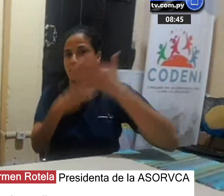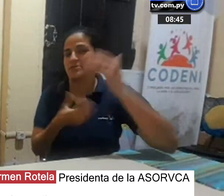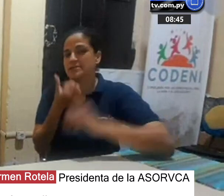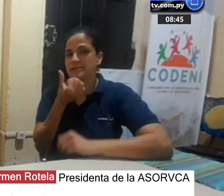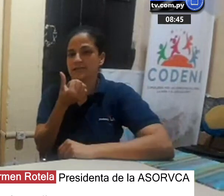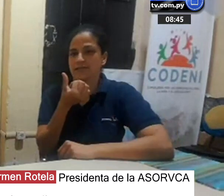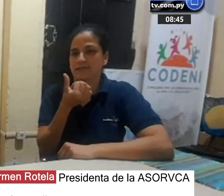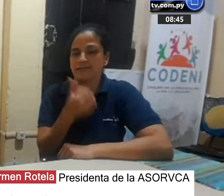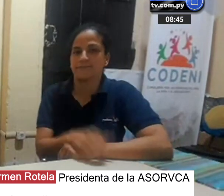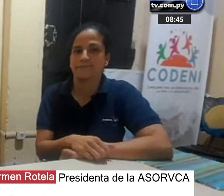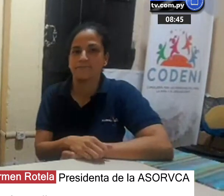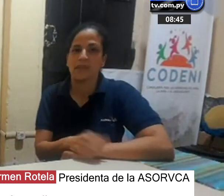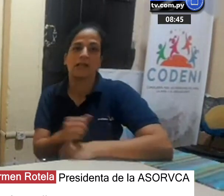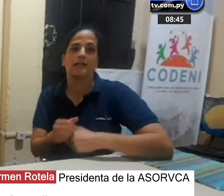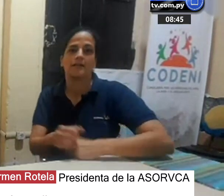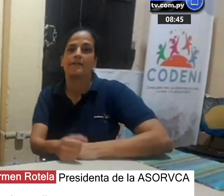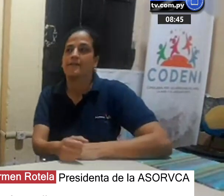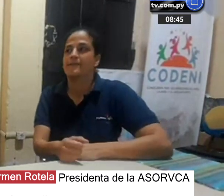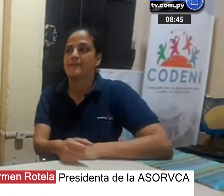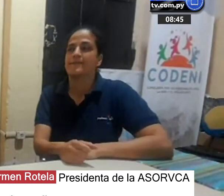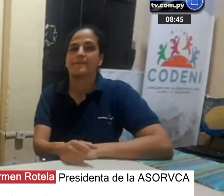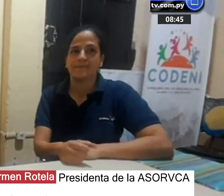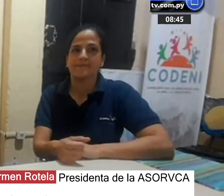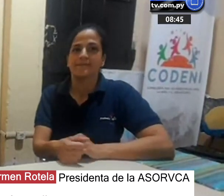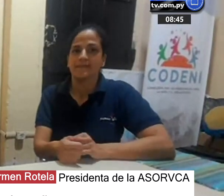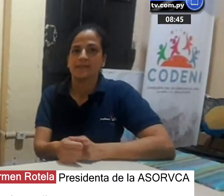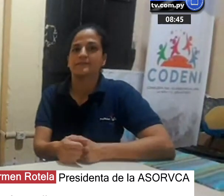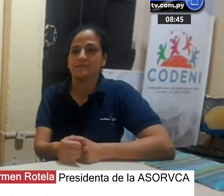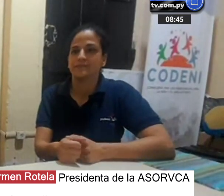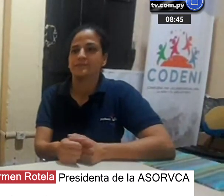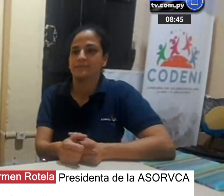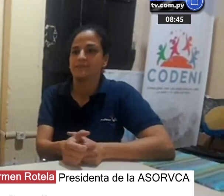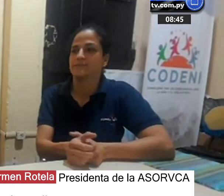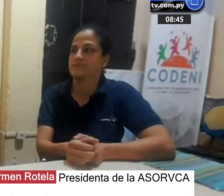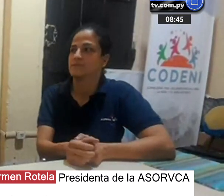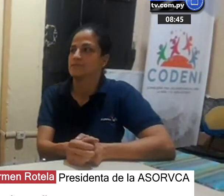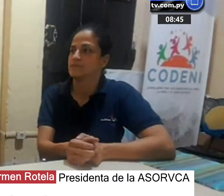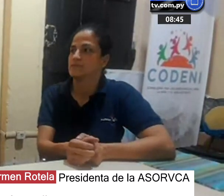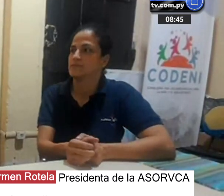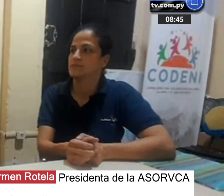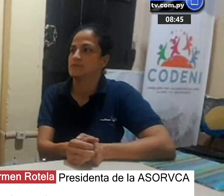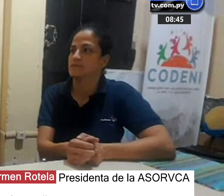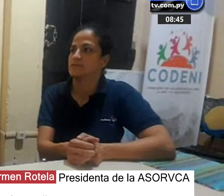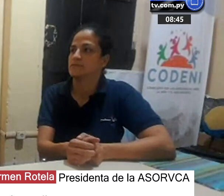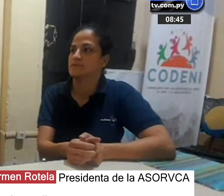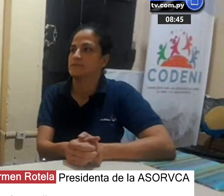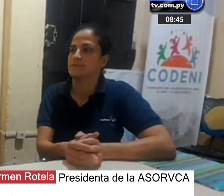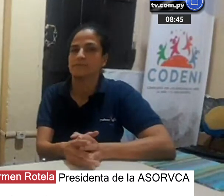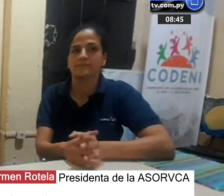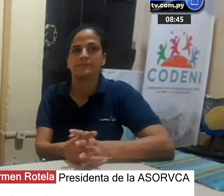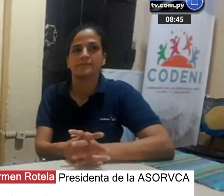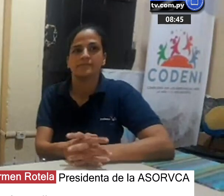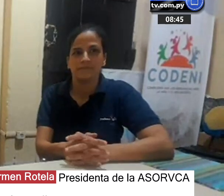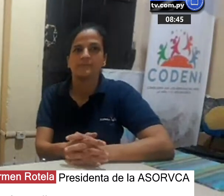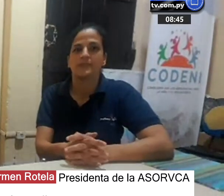Son seis miembros titulares y luego están los socios. Todos de Villarica.